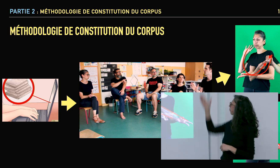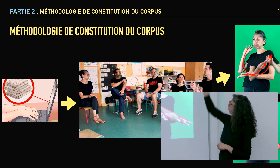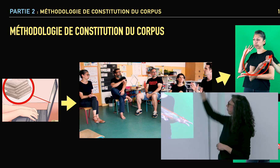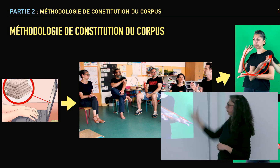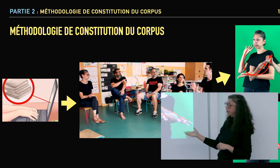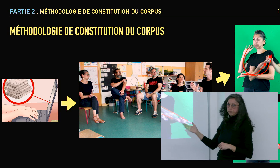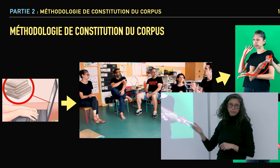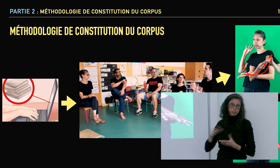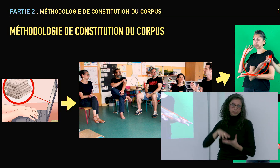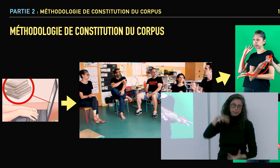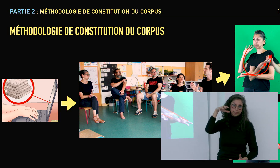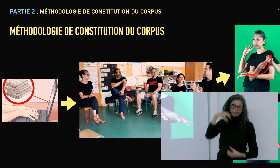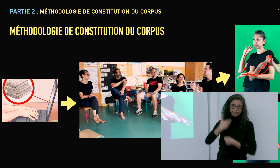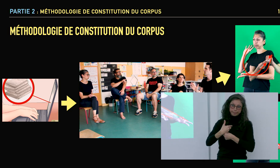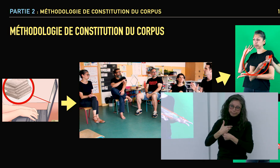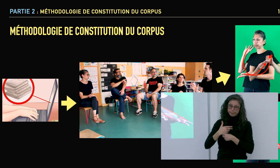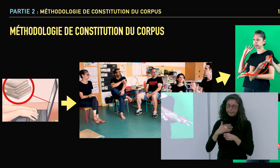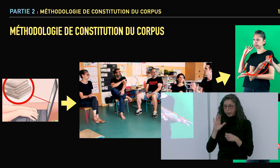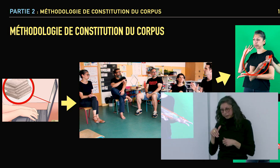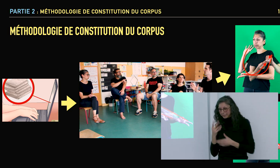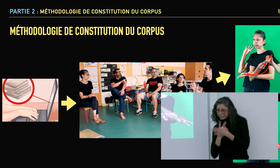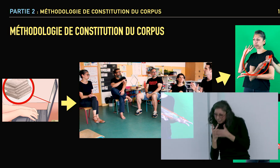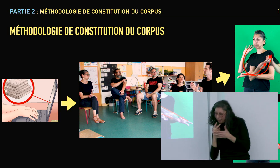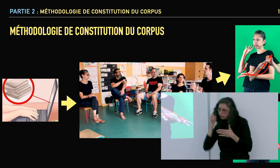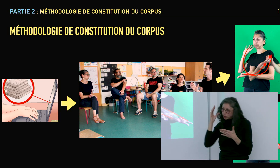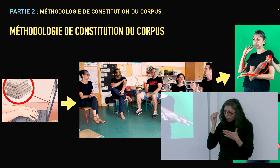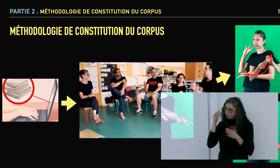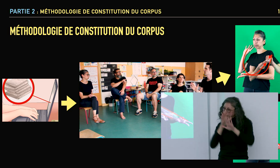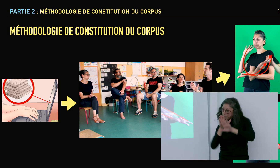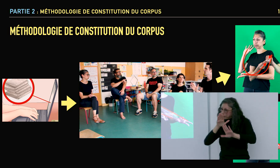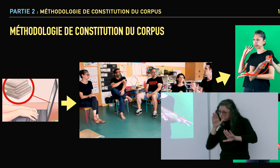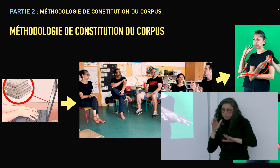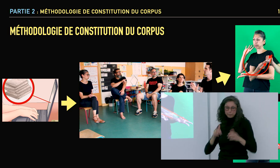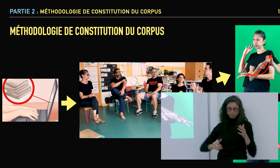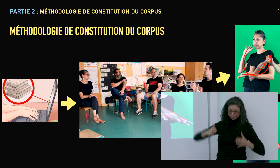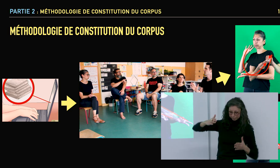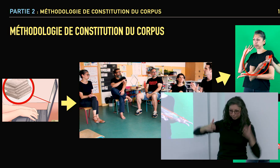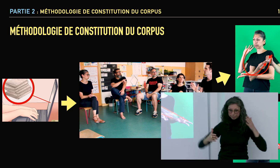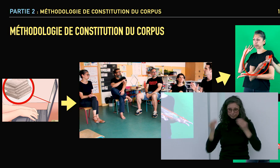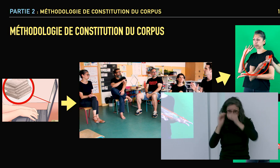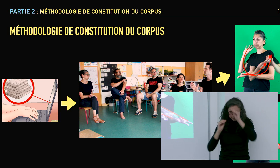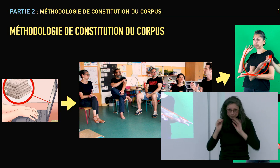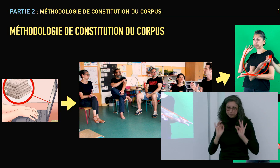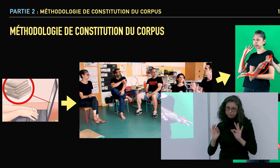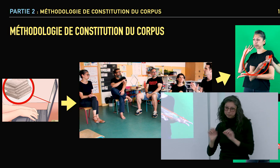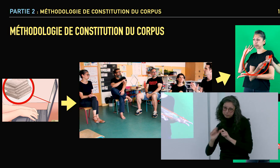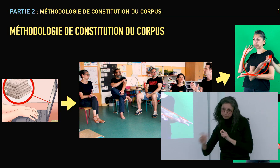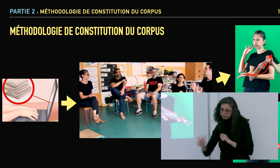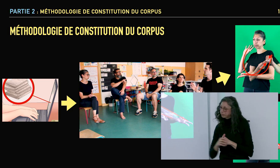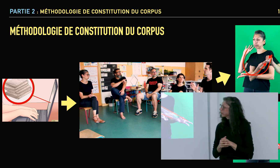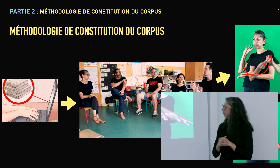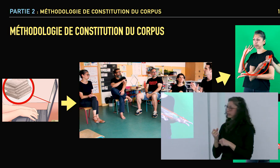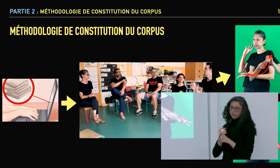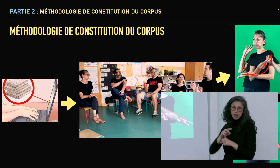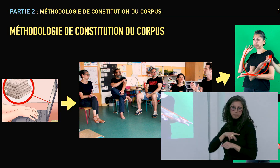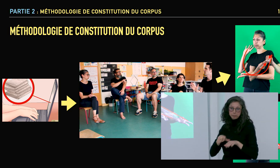Et une fois ces moments récoltés, je me suis filmé au propre sur les séquences qui m'intéressaient. J'ai ensuite ajouté des images et des dessins au